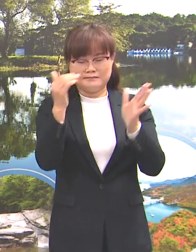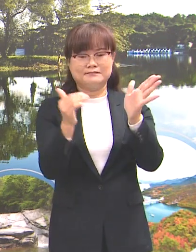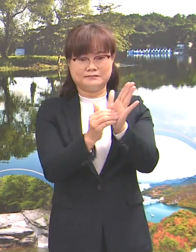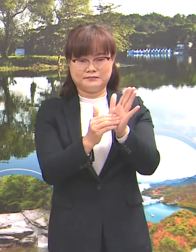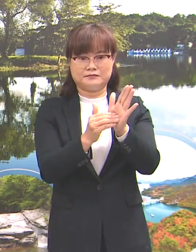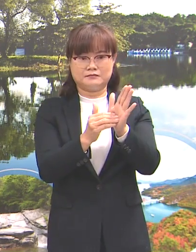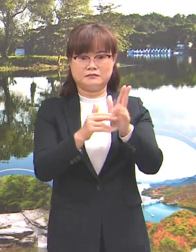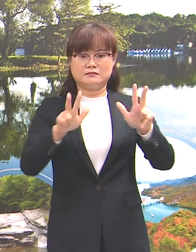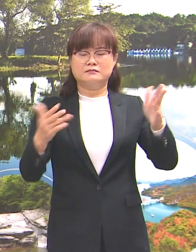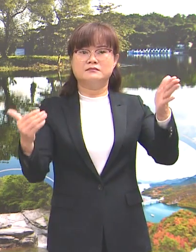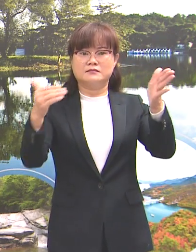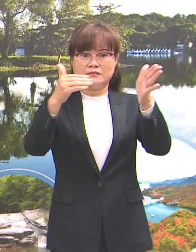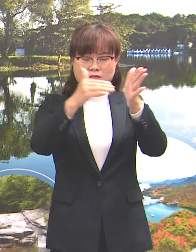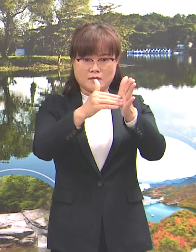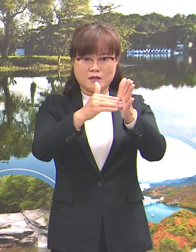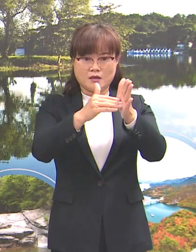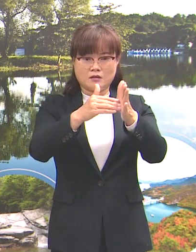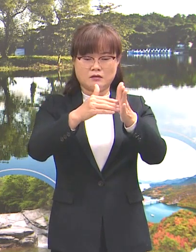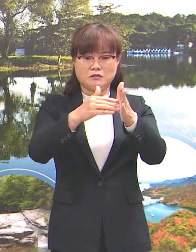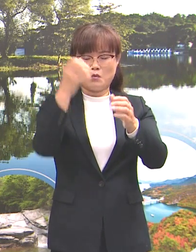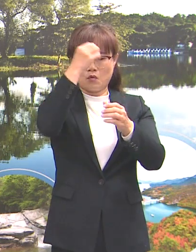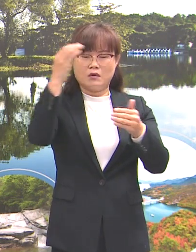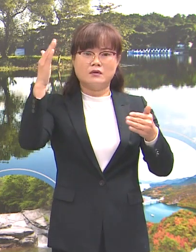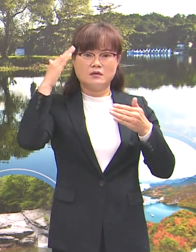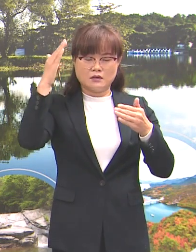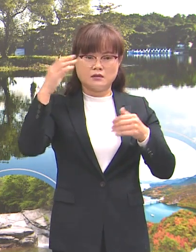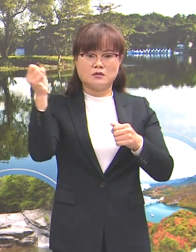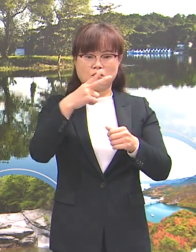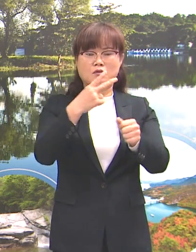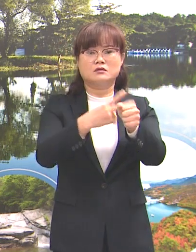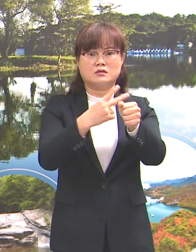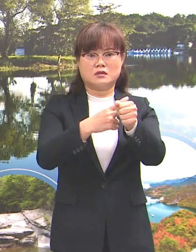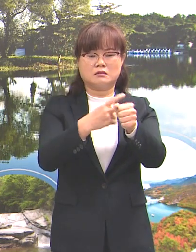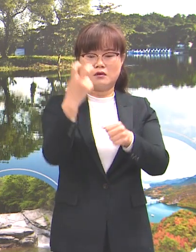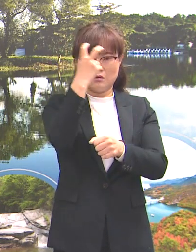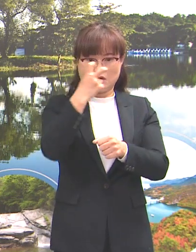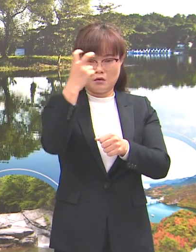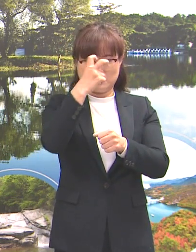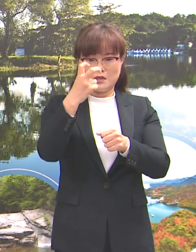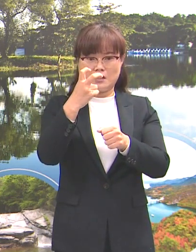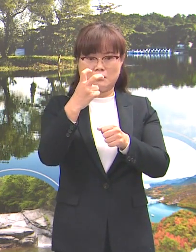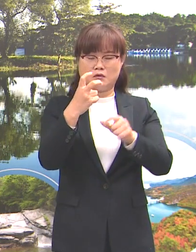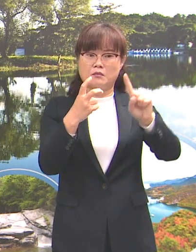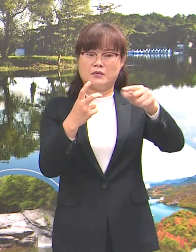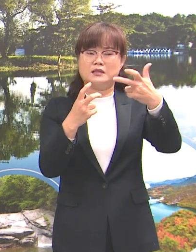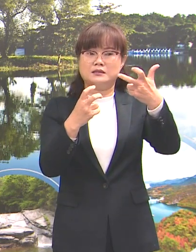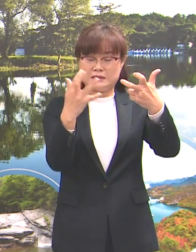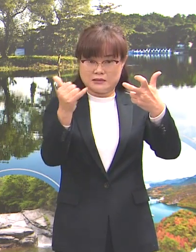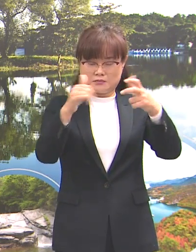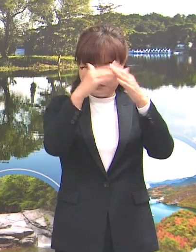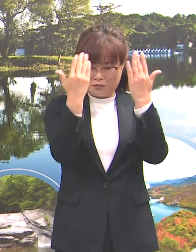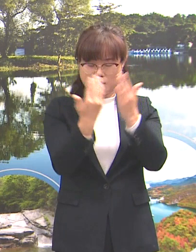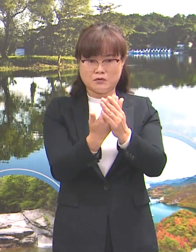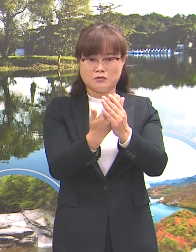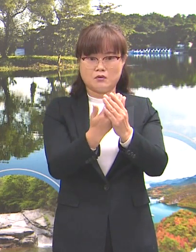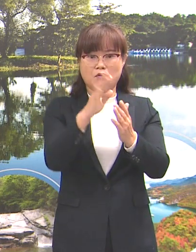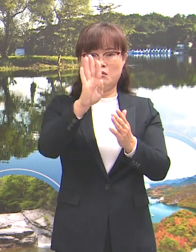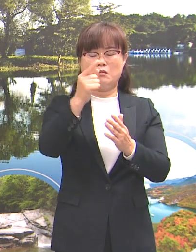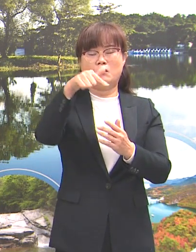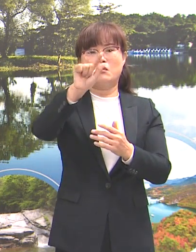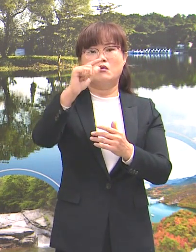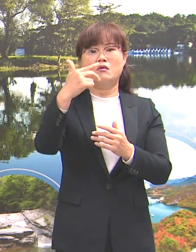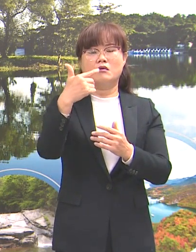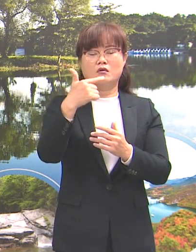현재까지 고등학교 학생 및 교직원 검사 인원 170명 전원과 보건소